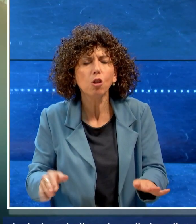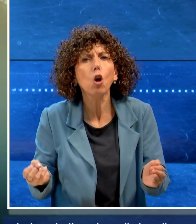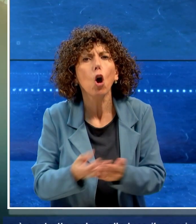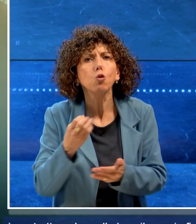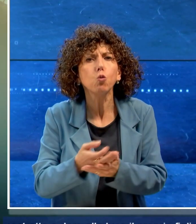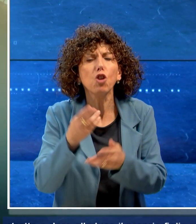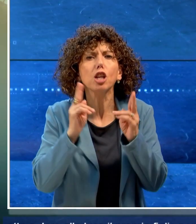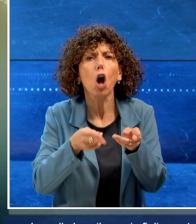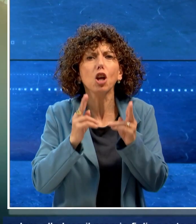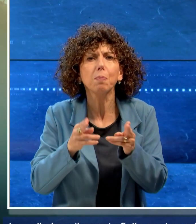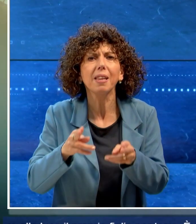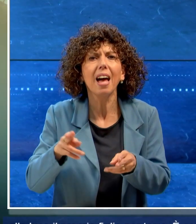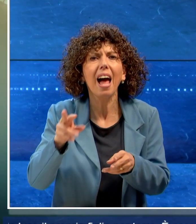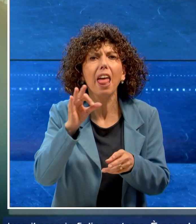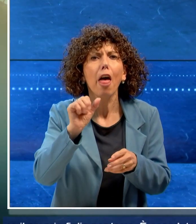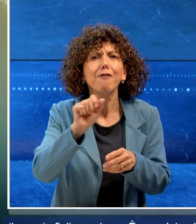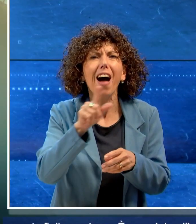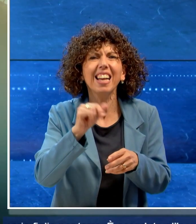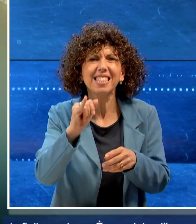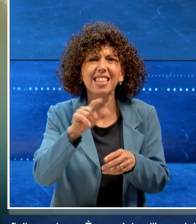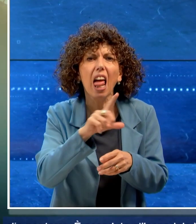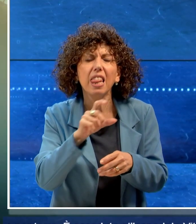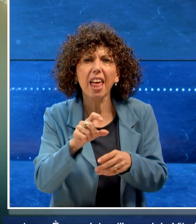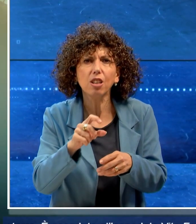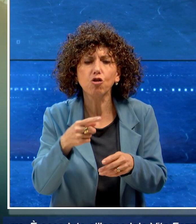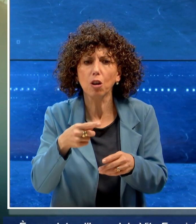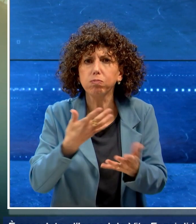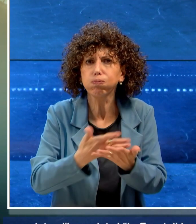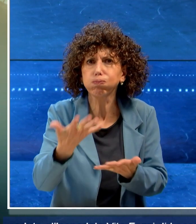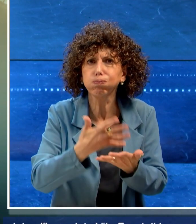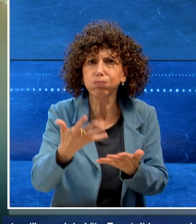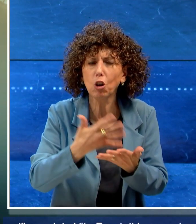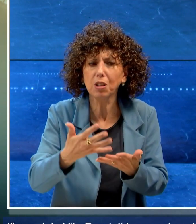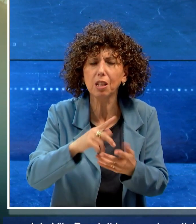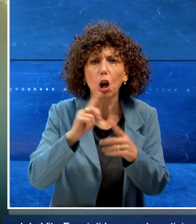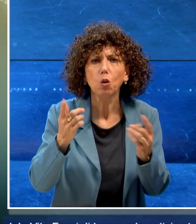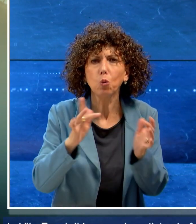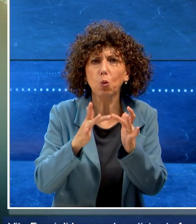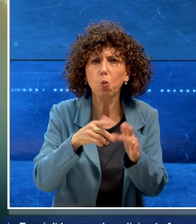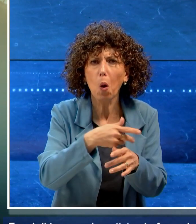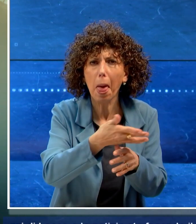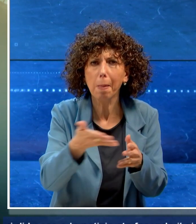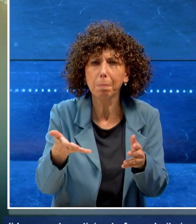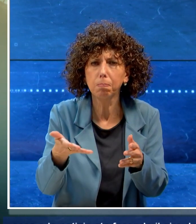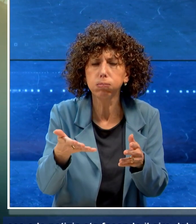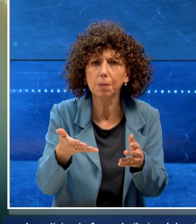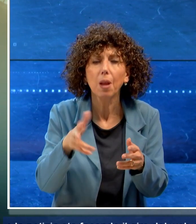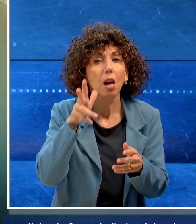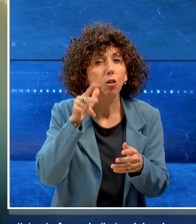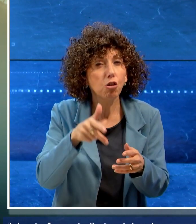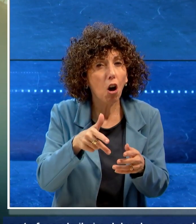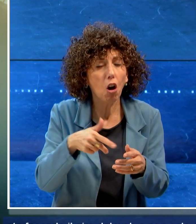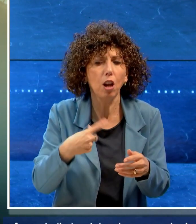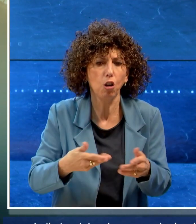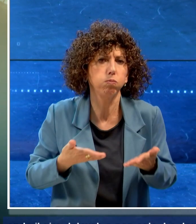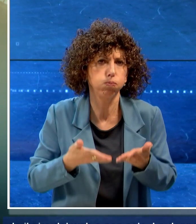accaduto all'ospedale Vito Fazzi di Lecce e la notizia sta facendo il giro del web e non solo. La donna è stata